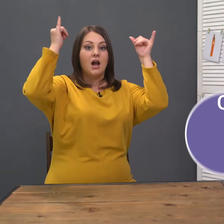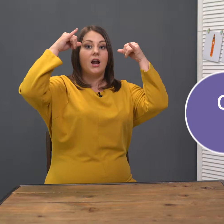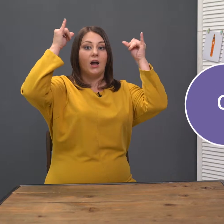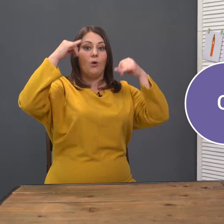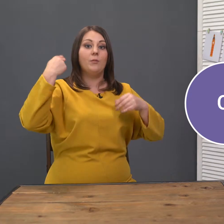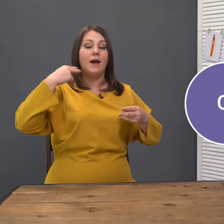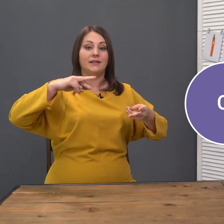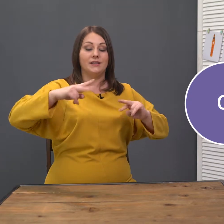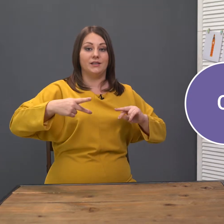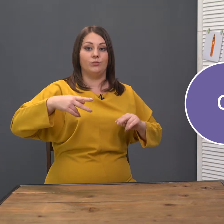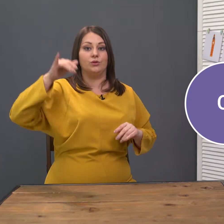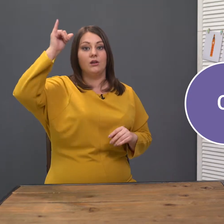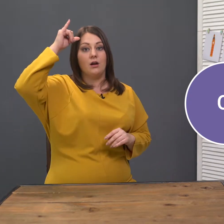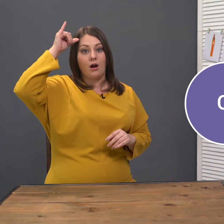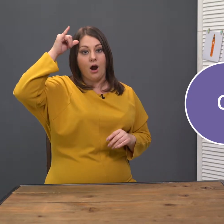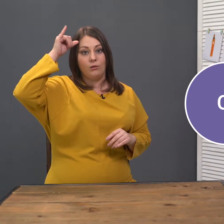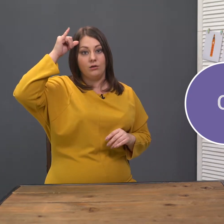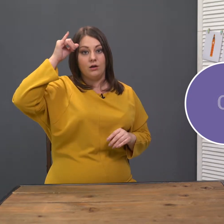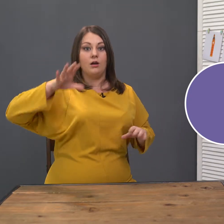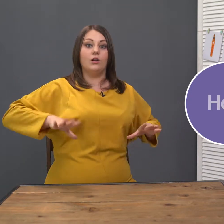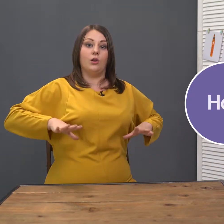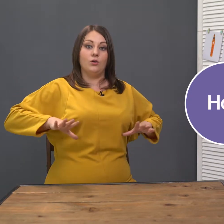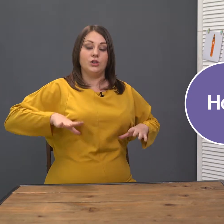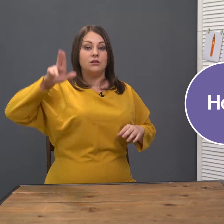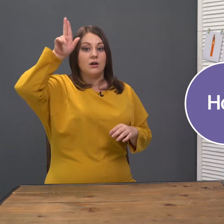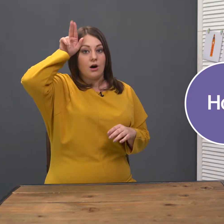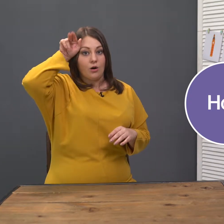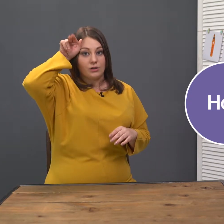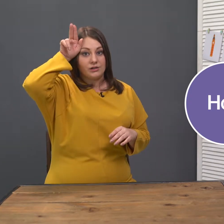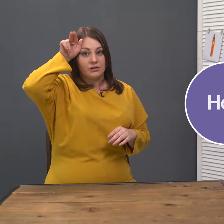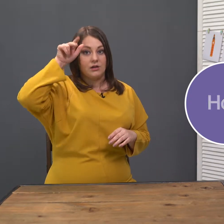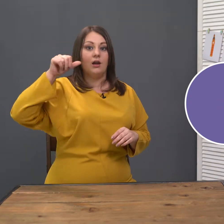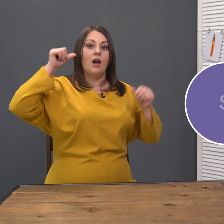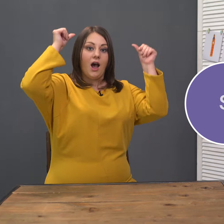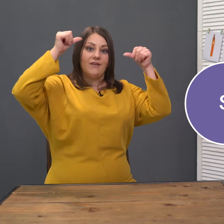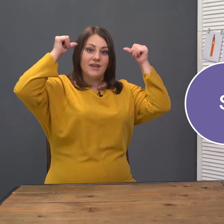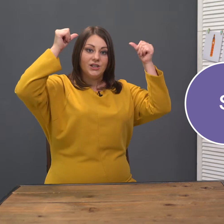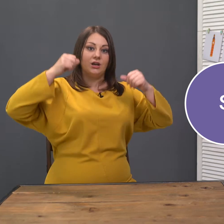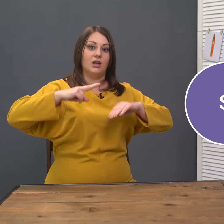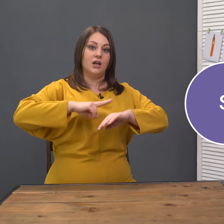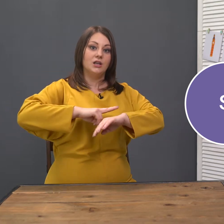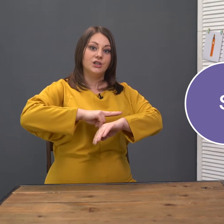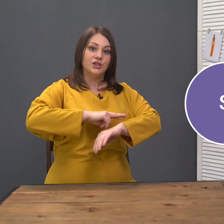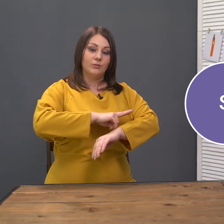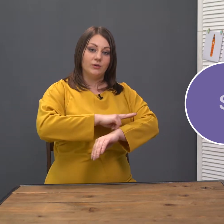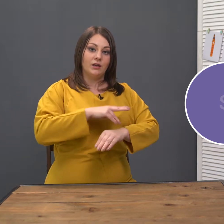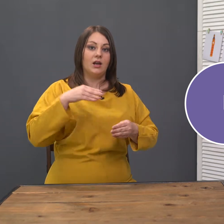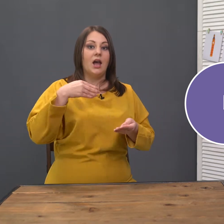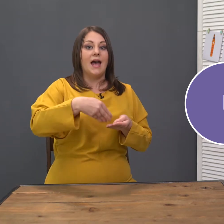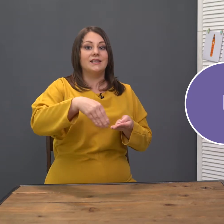Корова по-английски будет cow. Лошадь – horse. Овечка – sheep. А